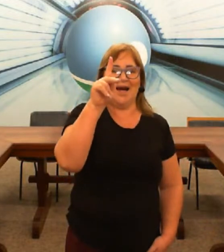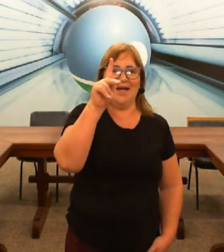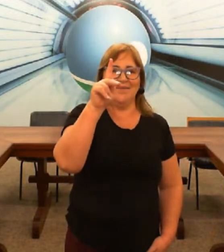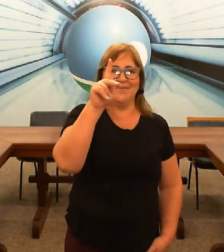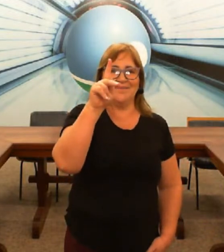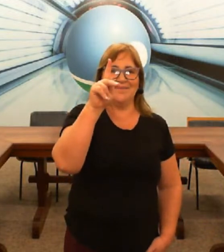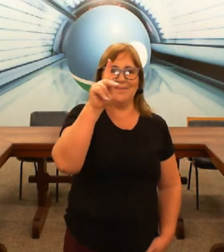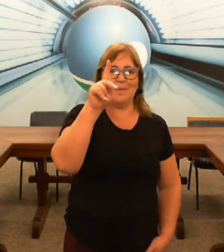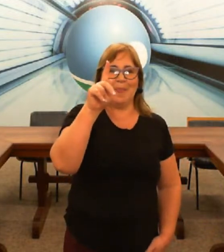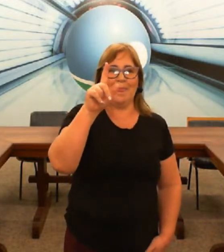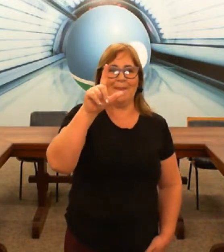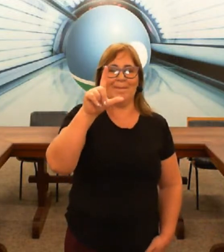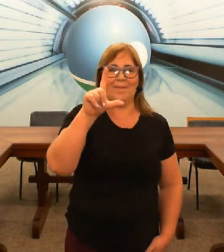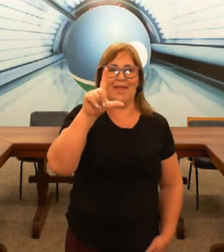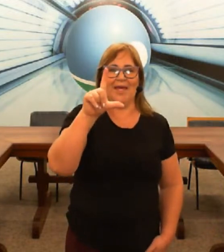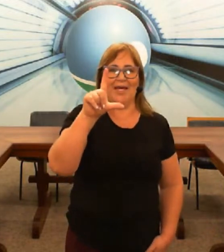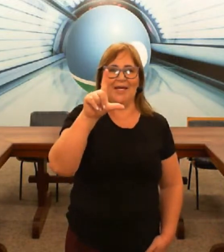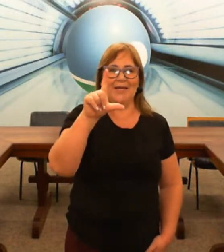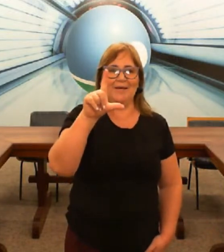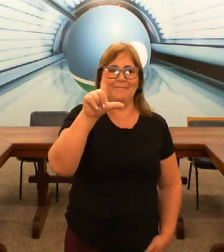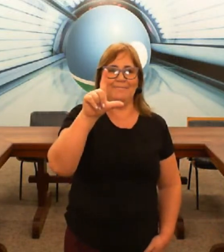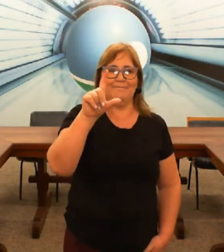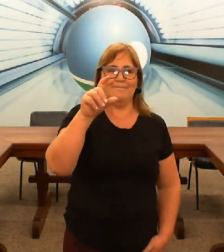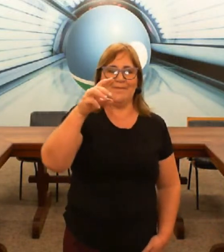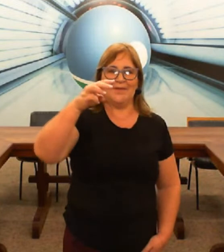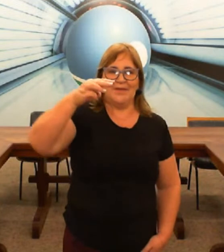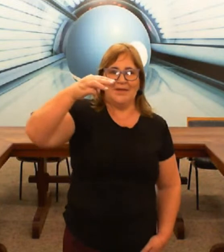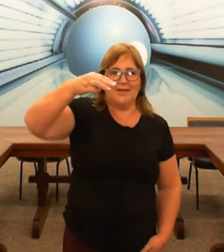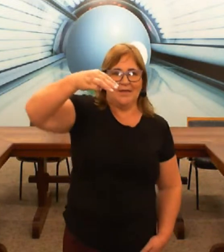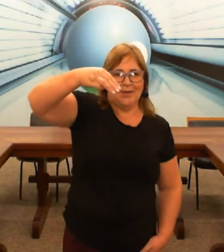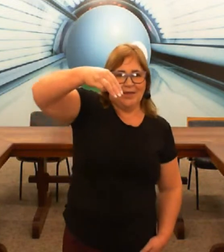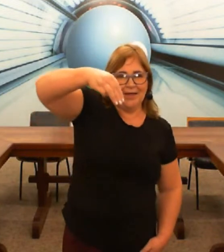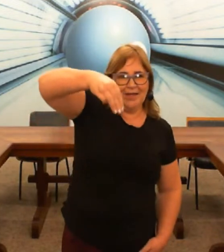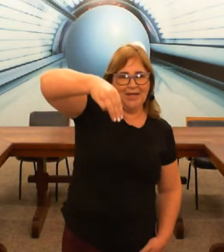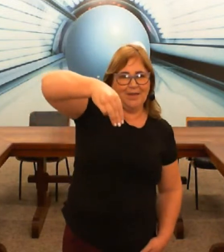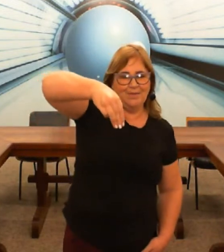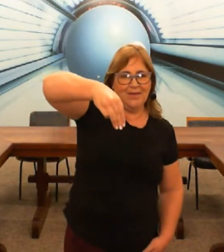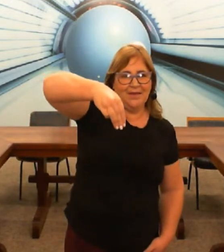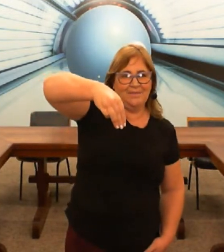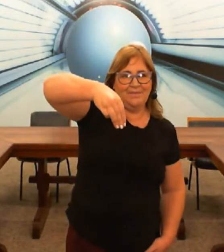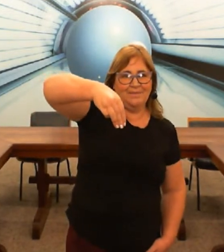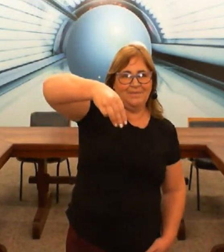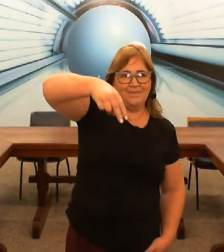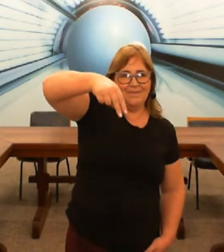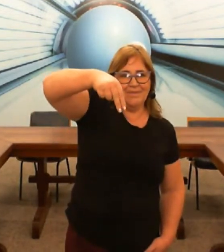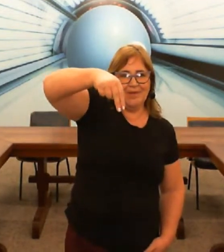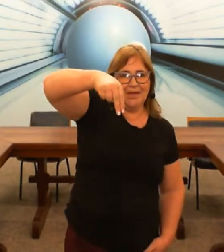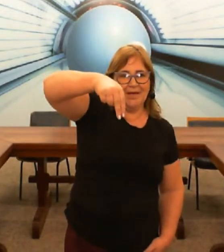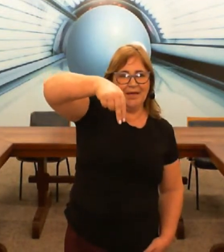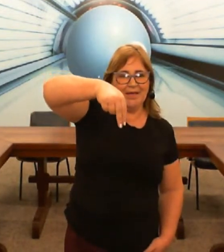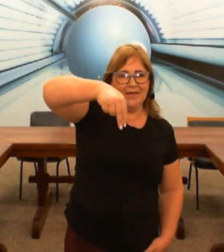L M N